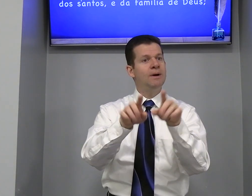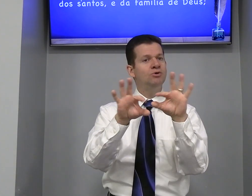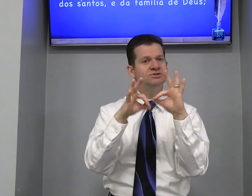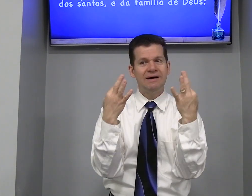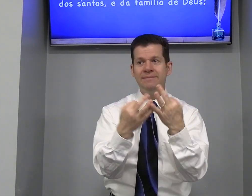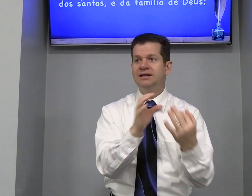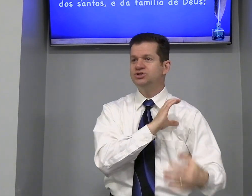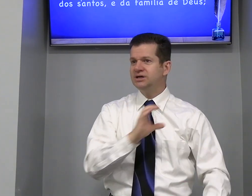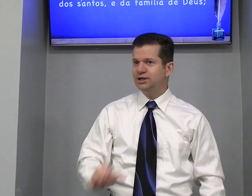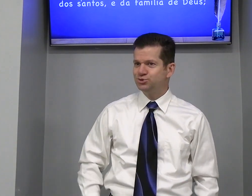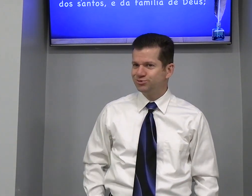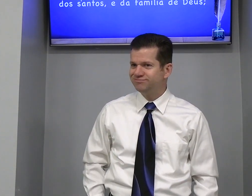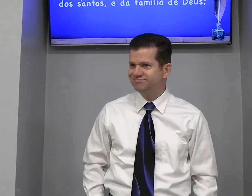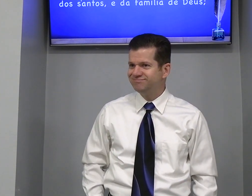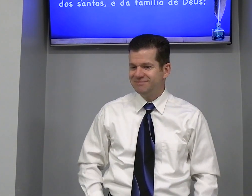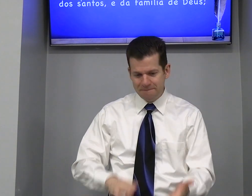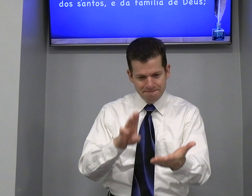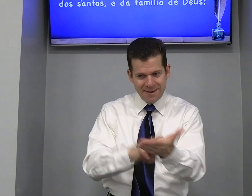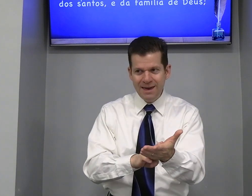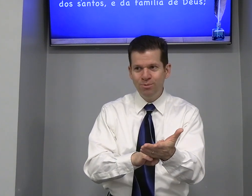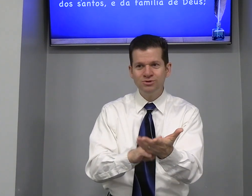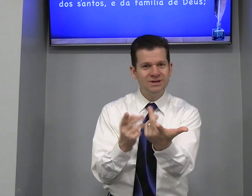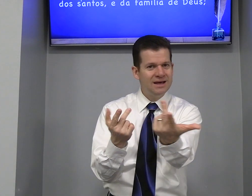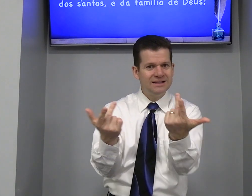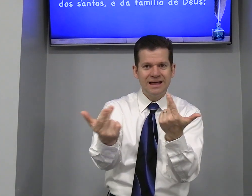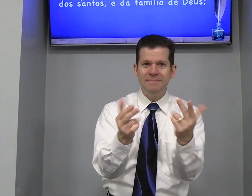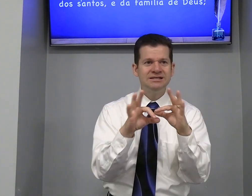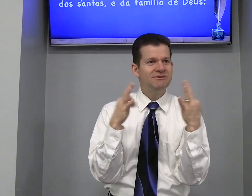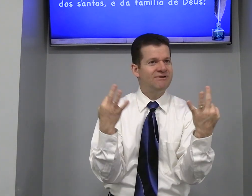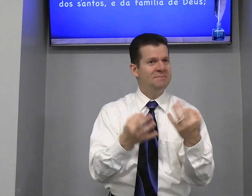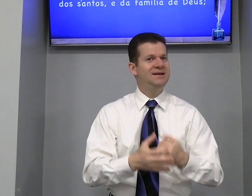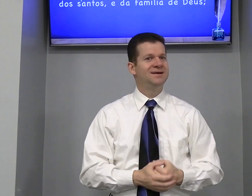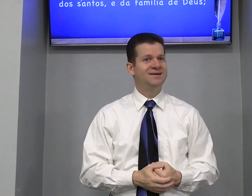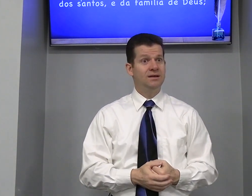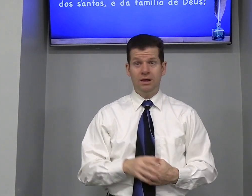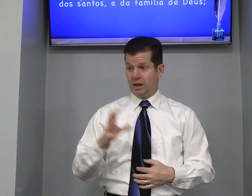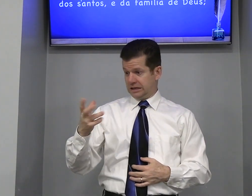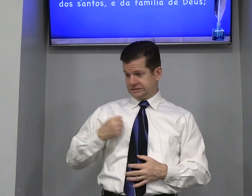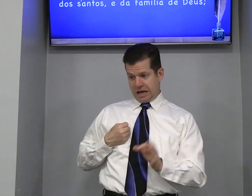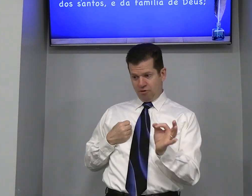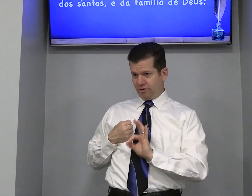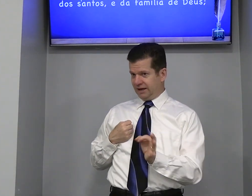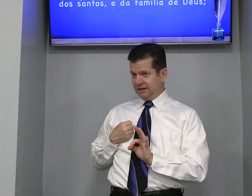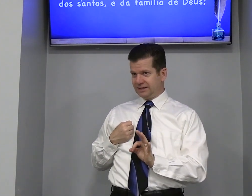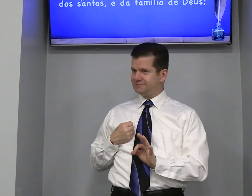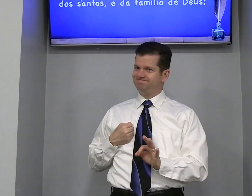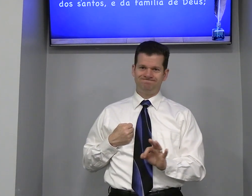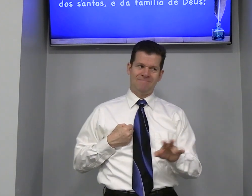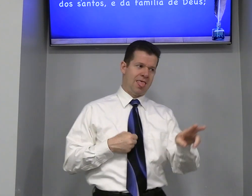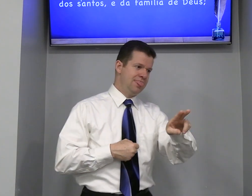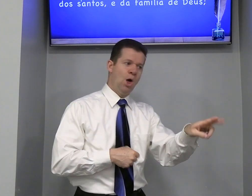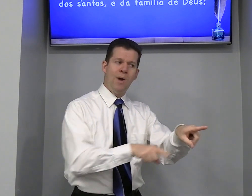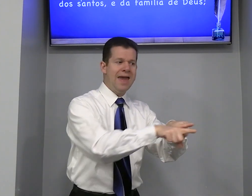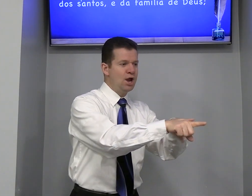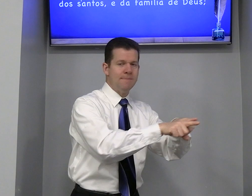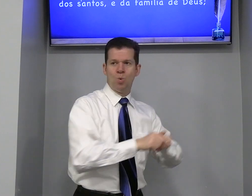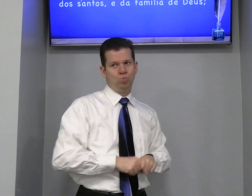irmãos Família De Cristo Membros Da mesma Família Salvo ainda Salvo Não é irmão